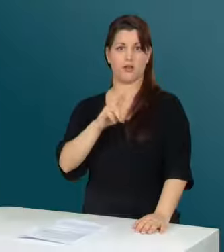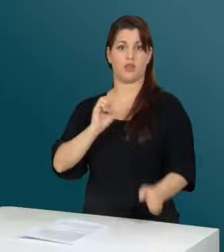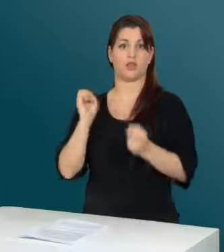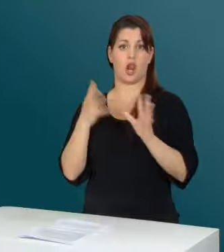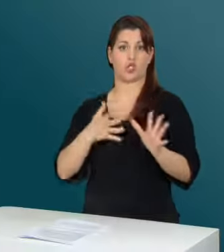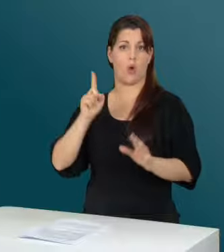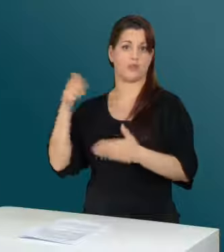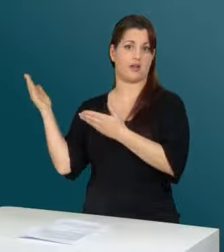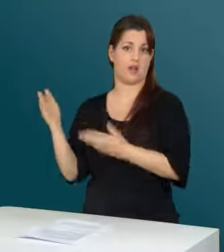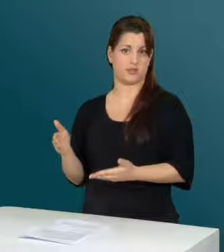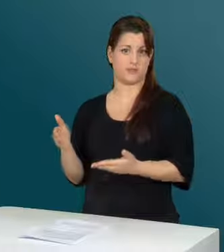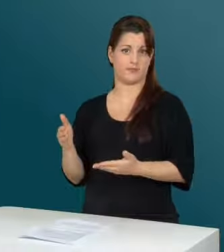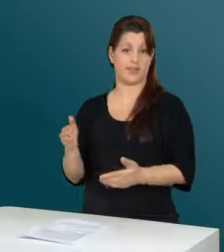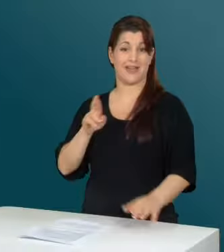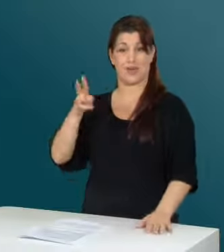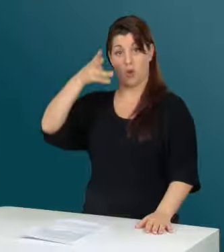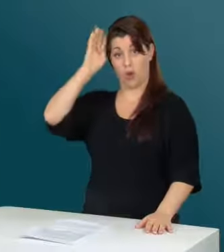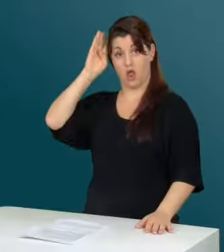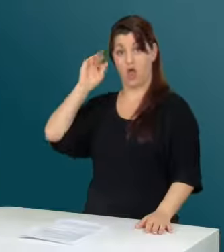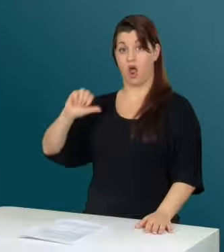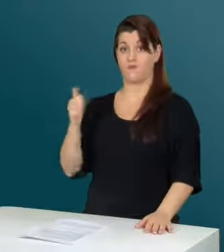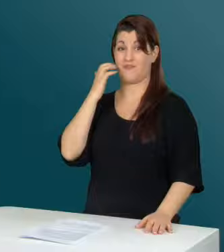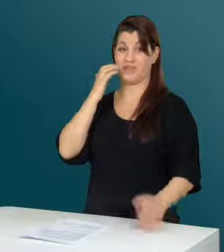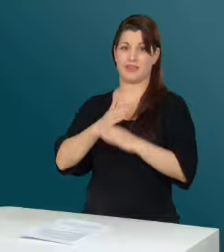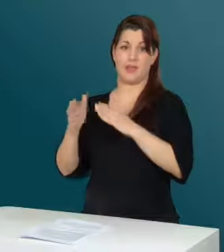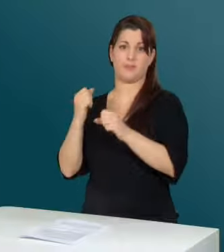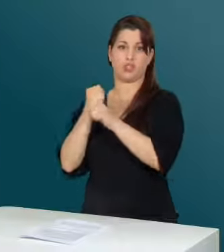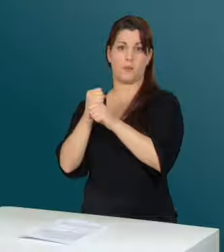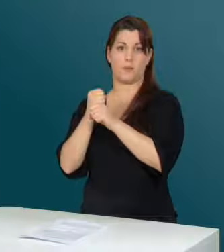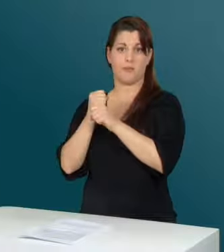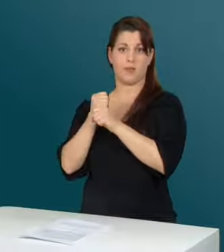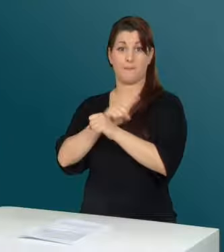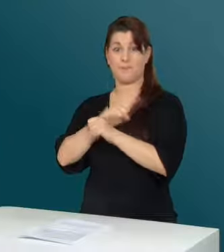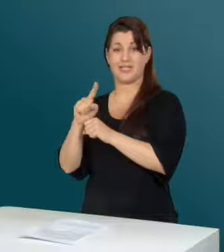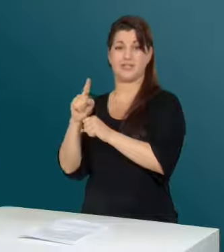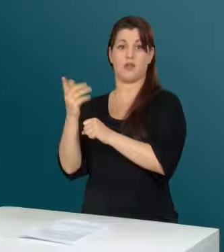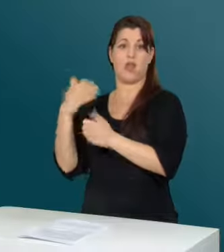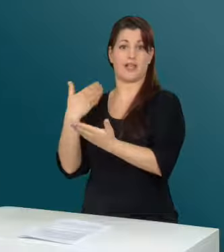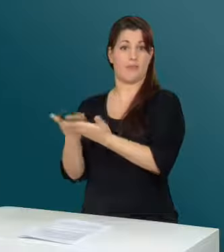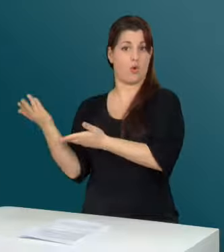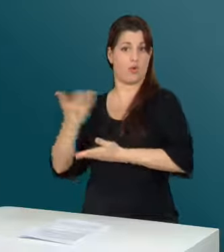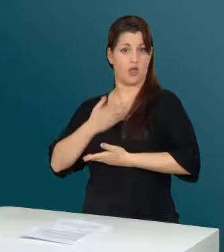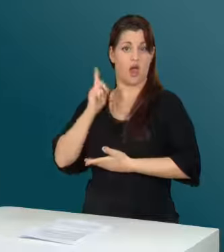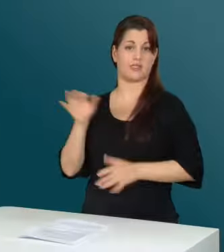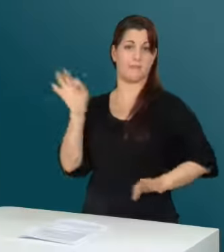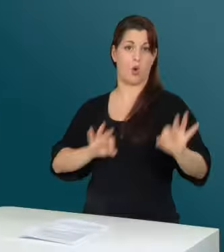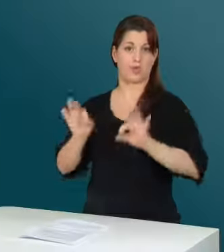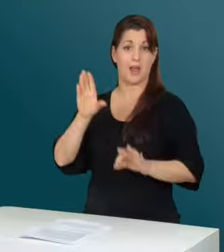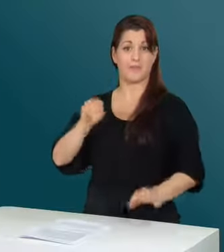Gast war. Rico Müller musste anfänglich viele Nebenjobs machen, bis er von Jonathan Agassi ein